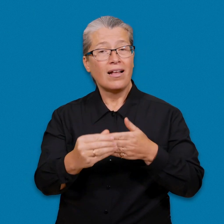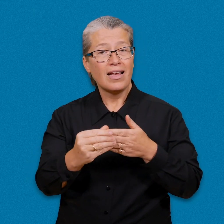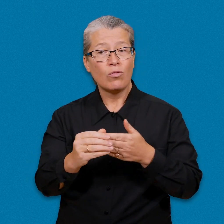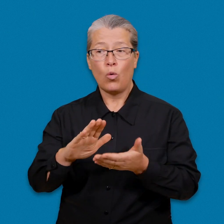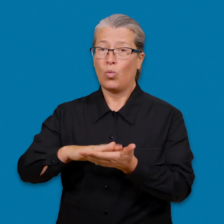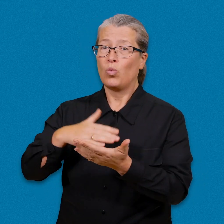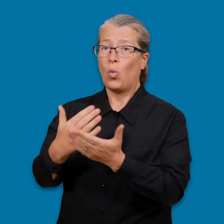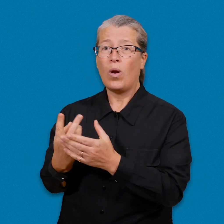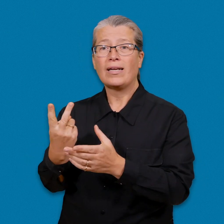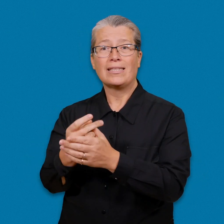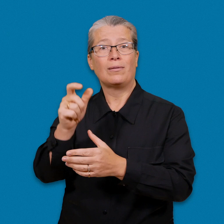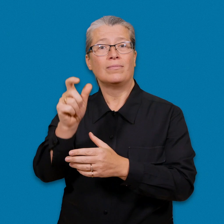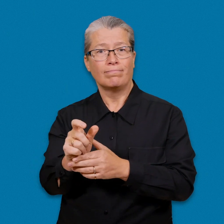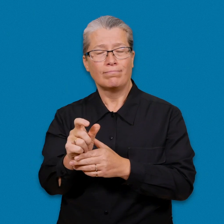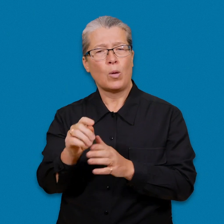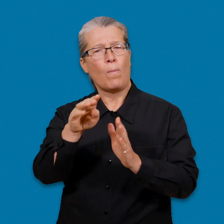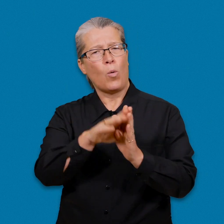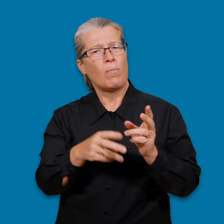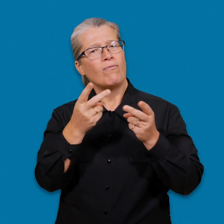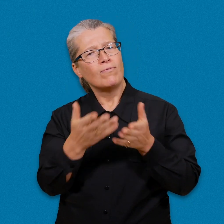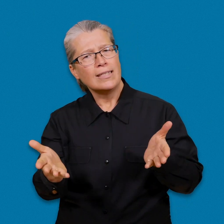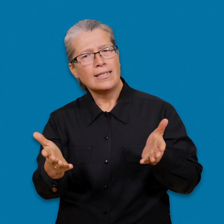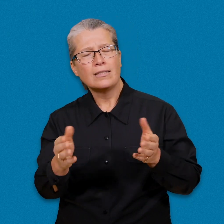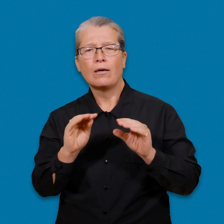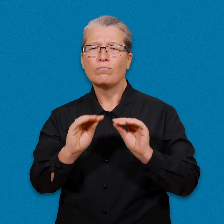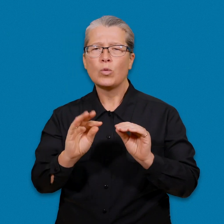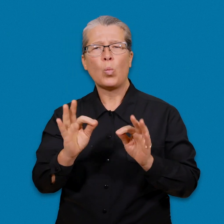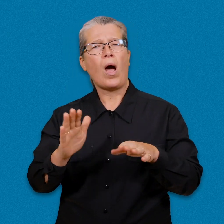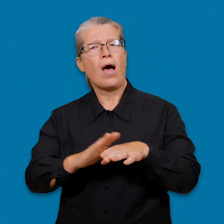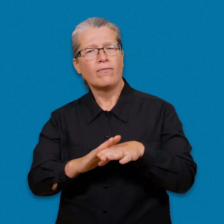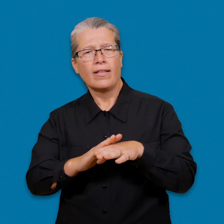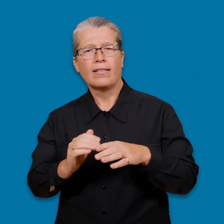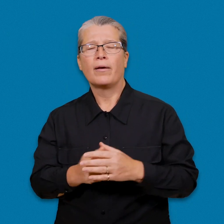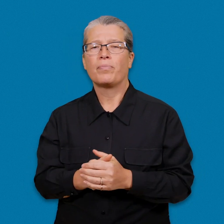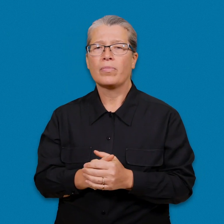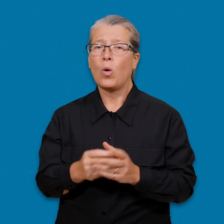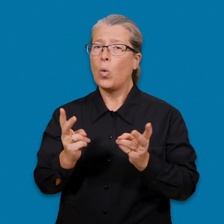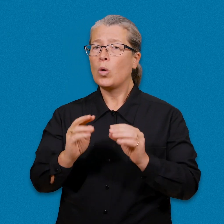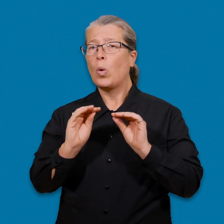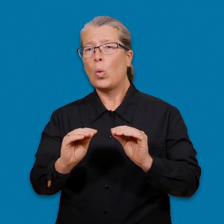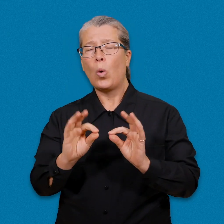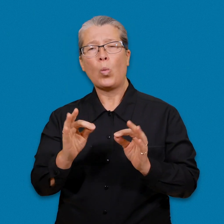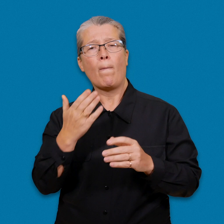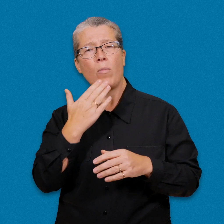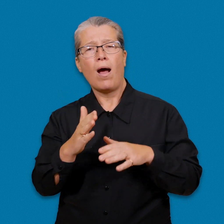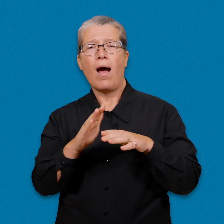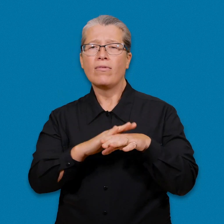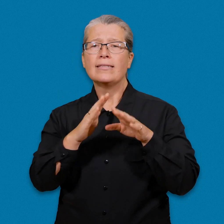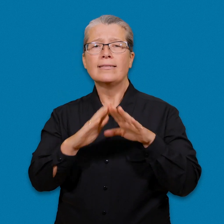Under handledningen går tolken tillsammans med dig genom hur man använder programmet. Du får också råd om god